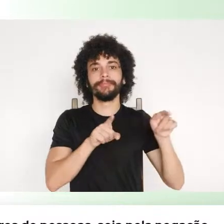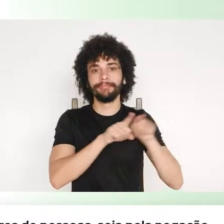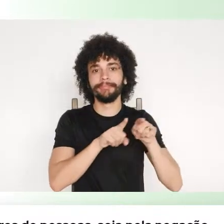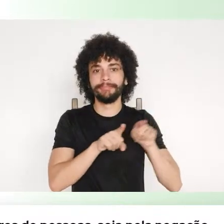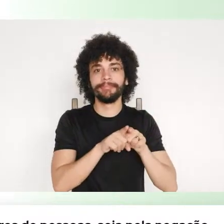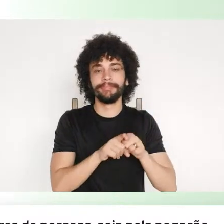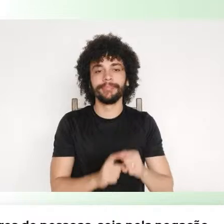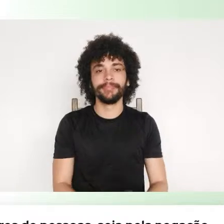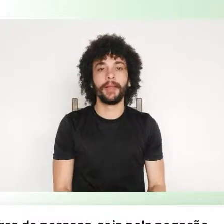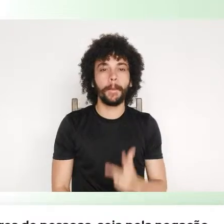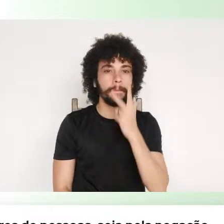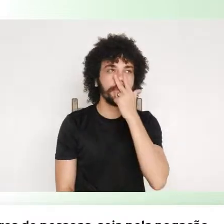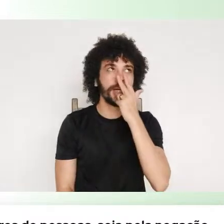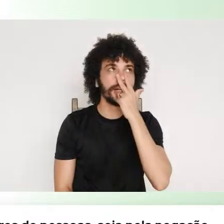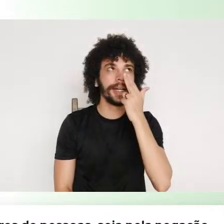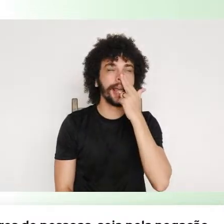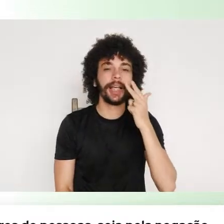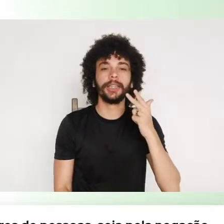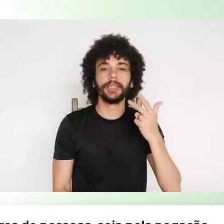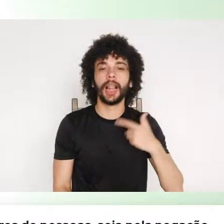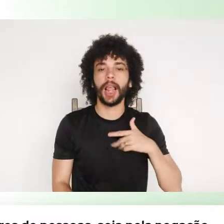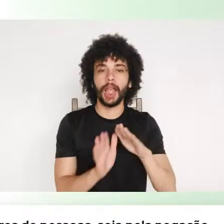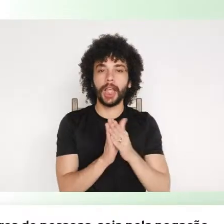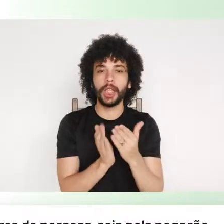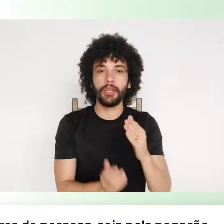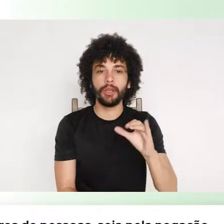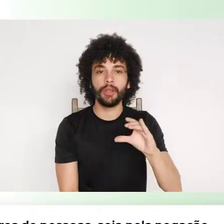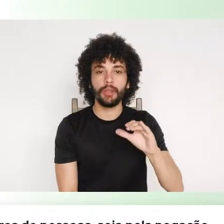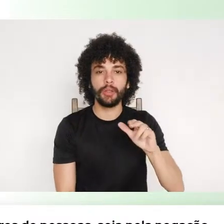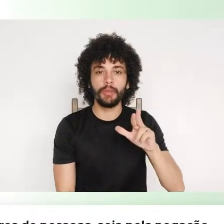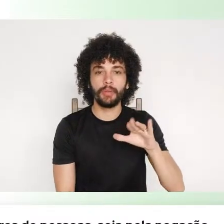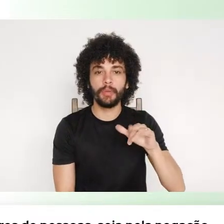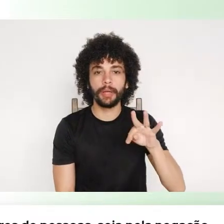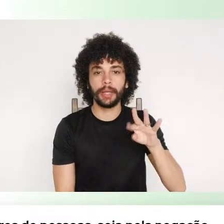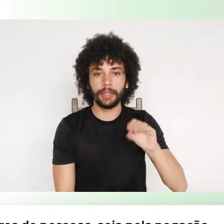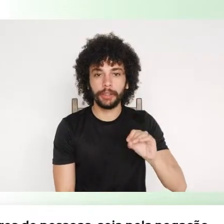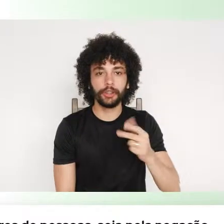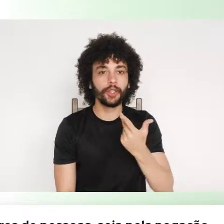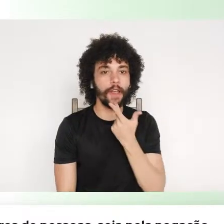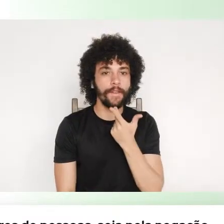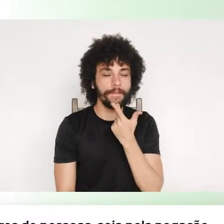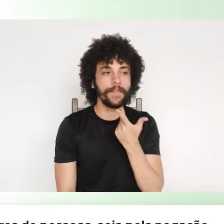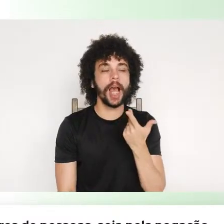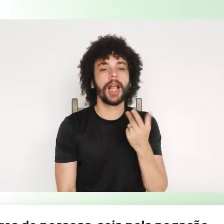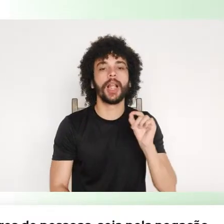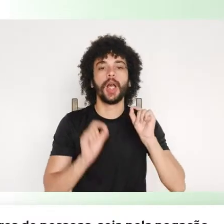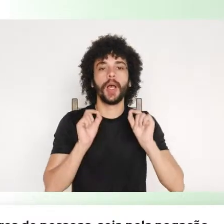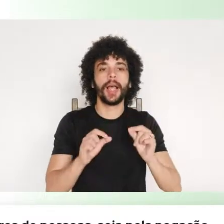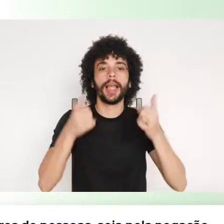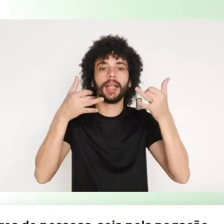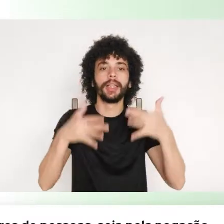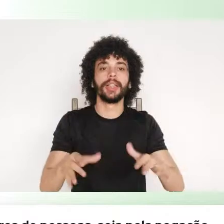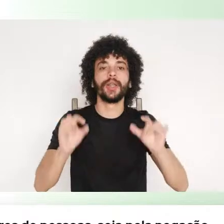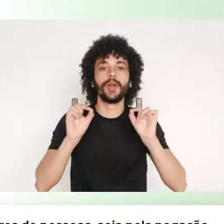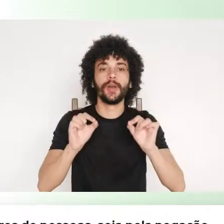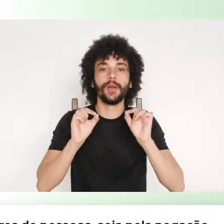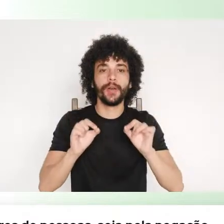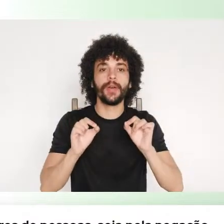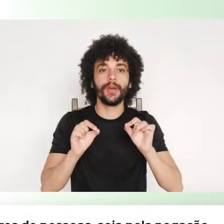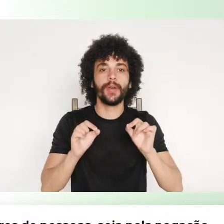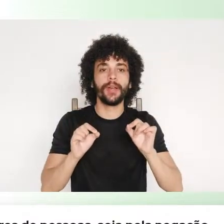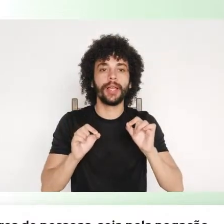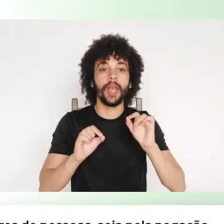do cristianismo, na época de Jesus, que era a questão da